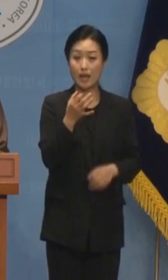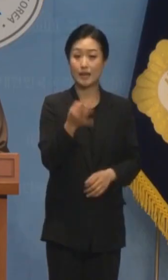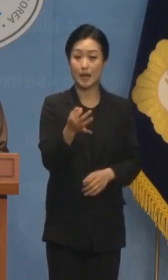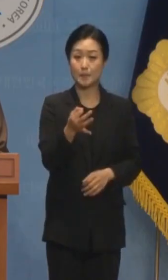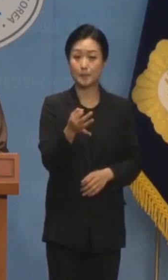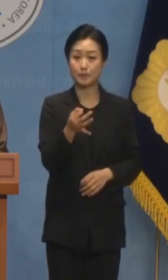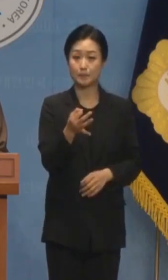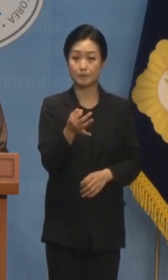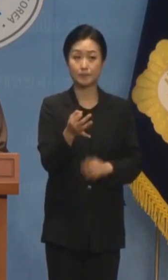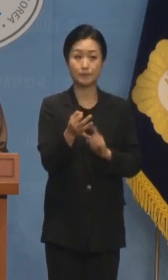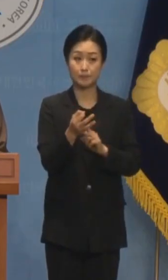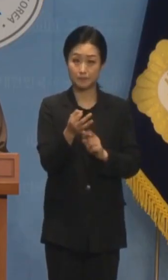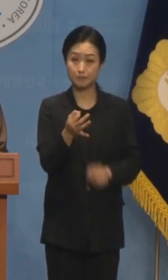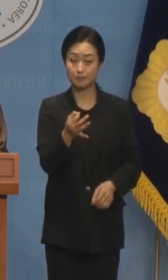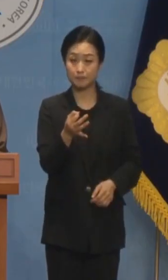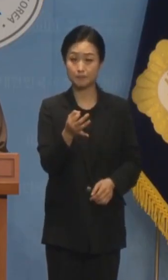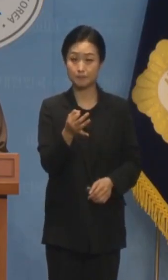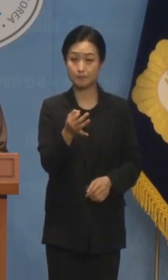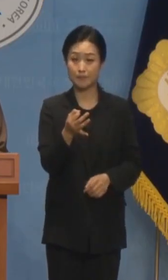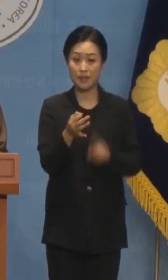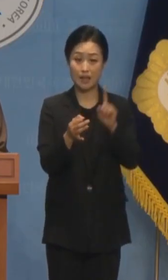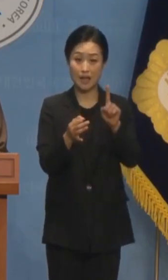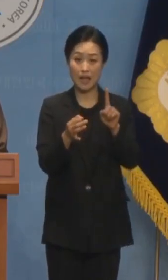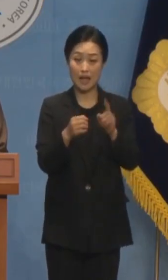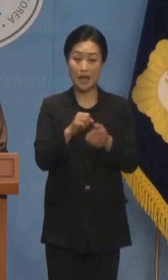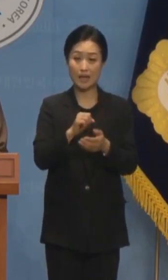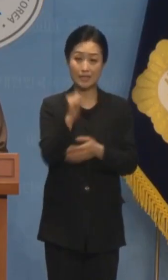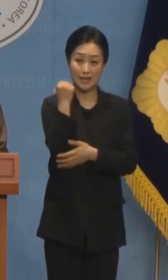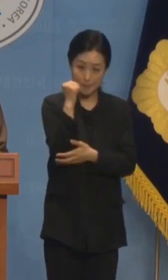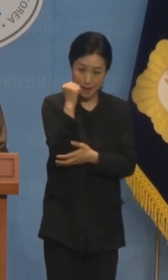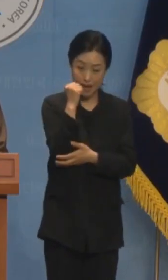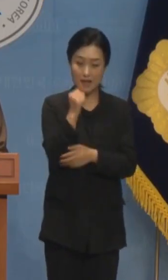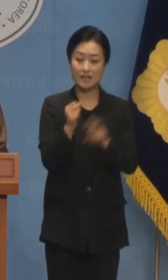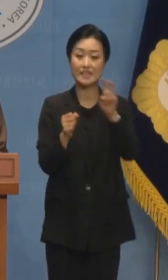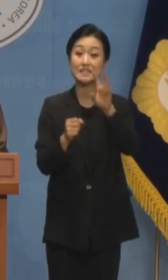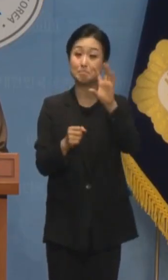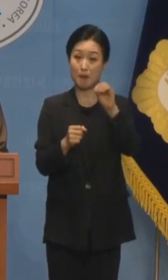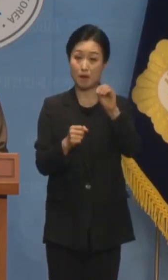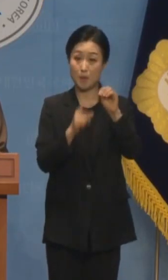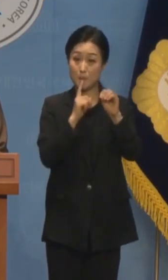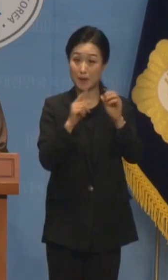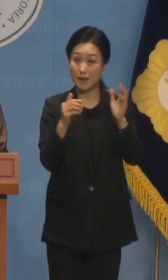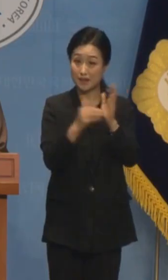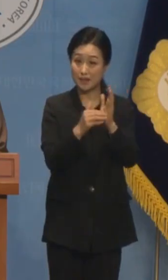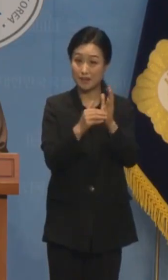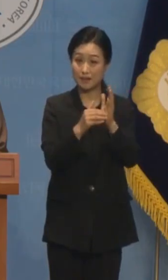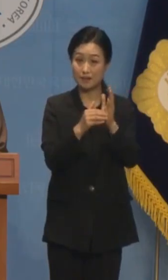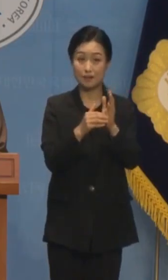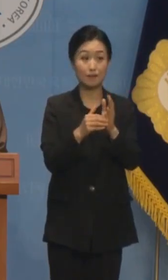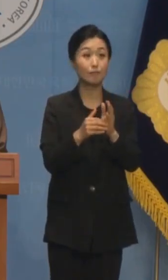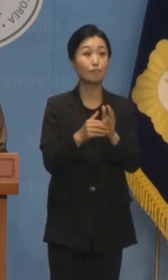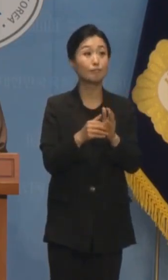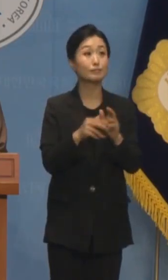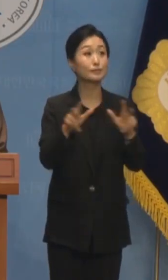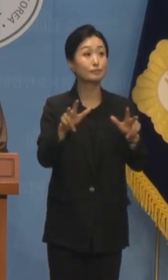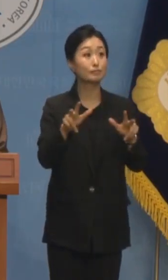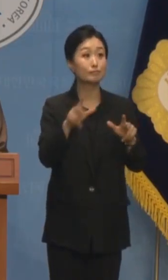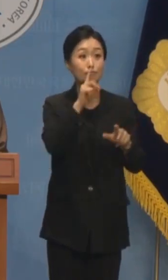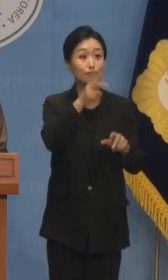한가마당 20만원으로 보장하겠다고 큰소리치던 정부 어디로 갔습니까?